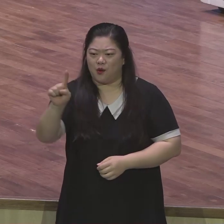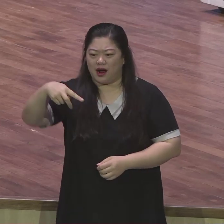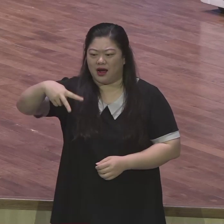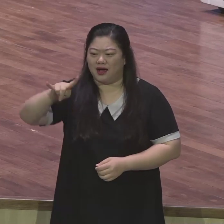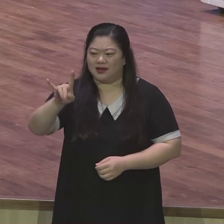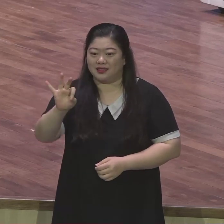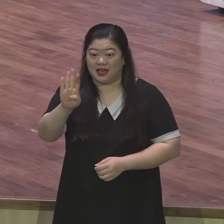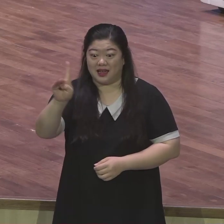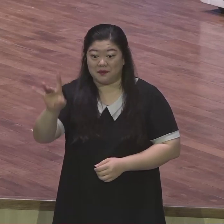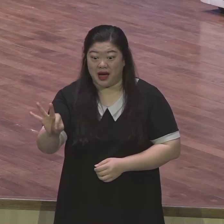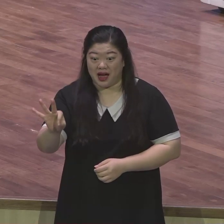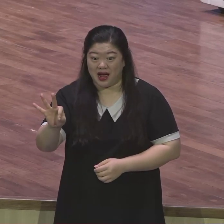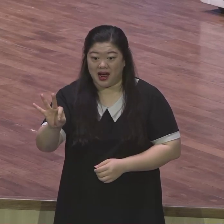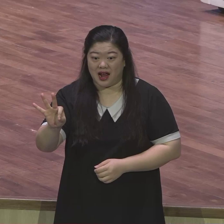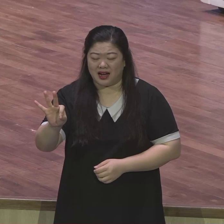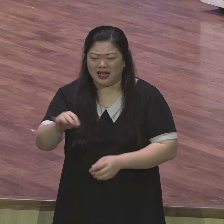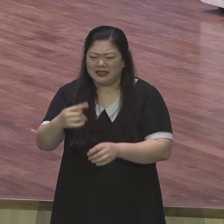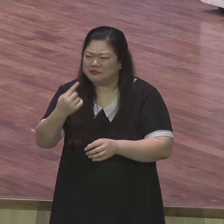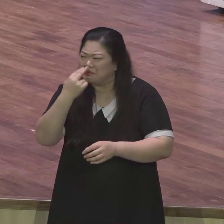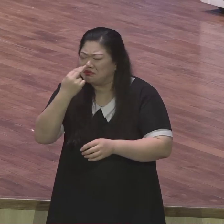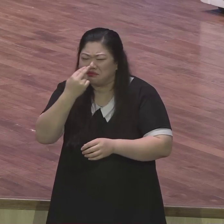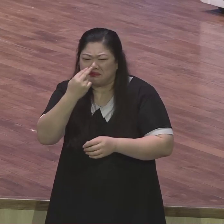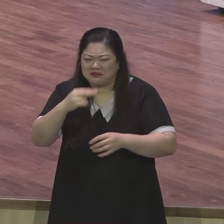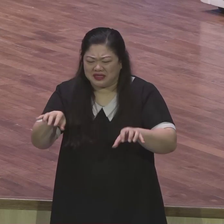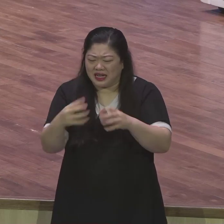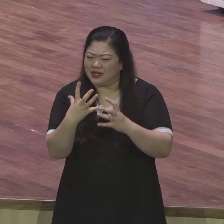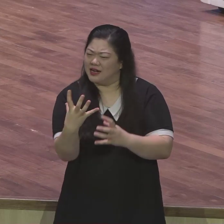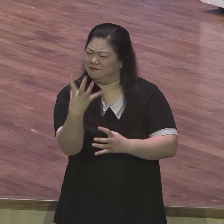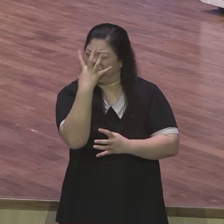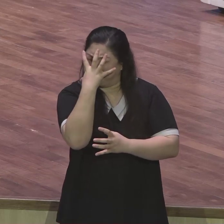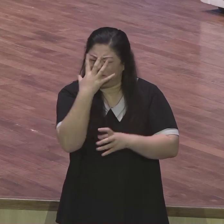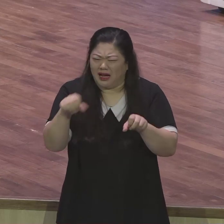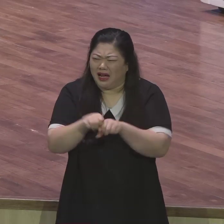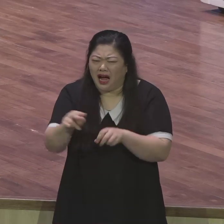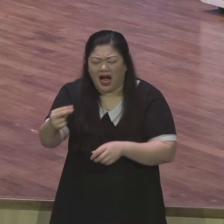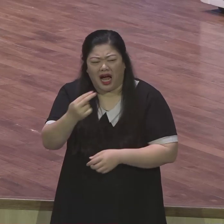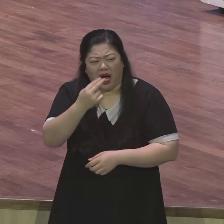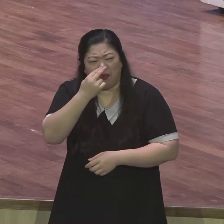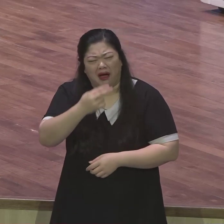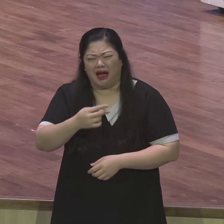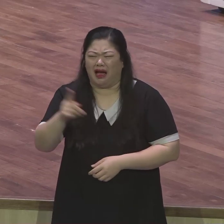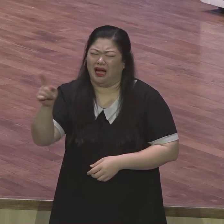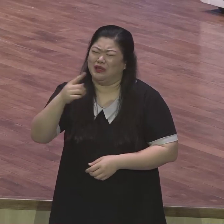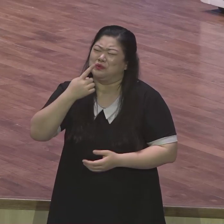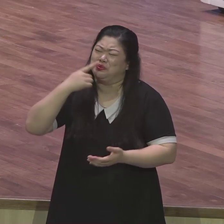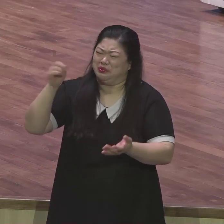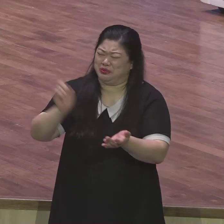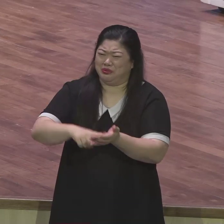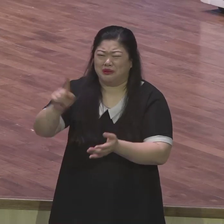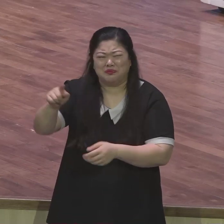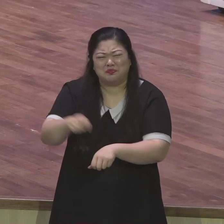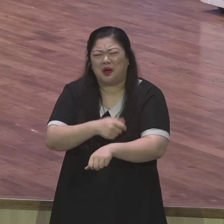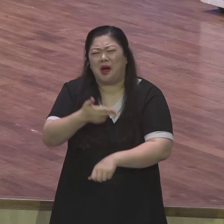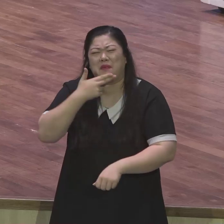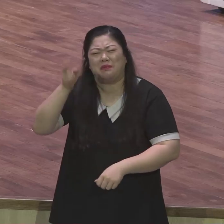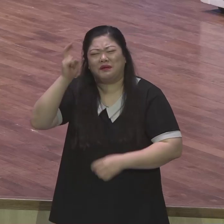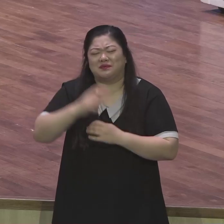뭐 저렇게까지 사람들이 창피하게 오바를 하나 근데 제가 막상 훈련소 가서 들어가려고 하니까 두렵더라고요 제가